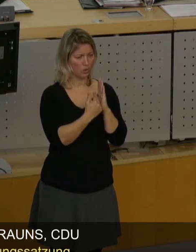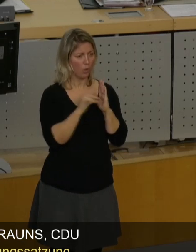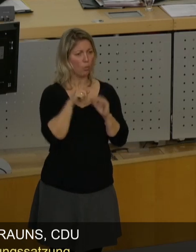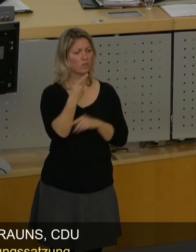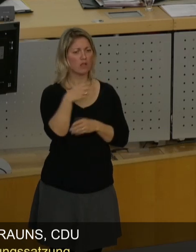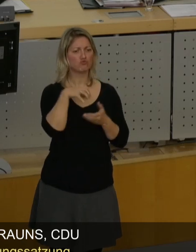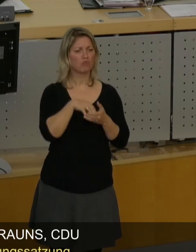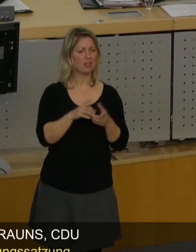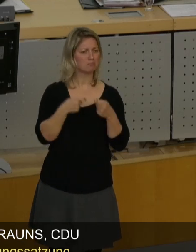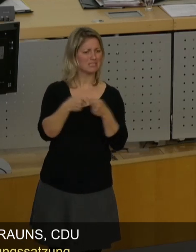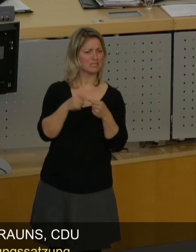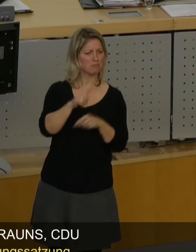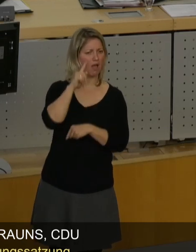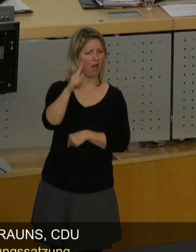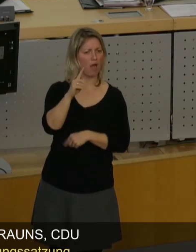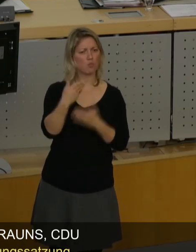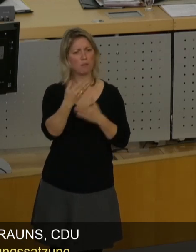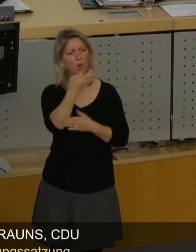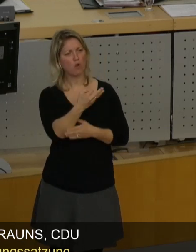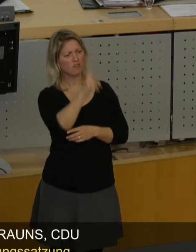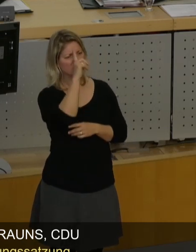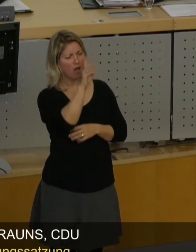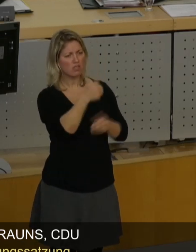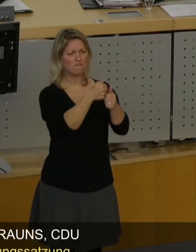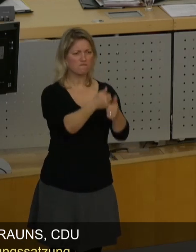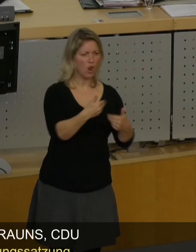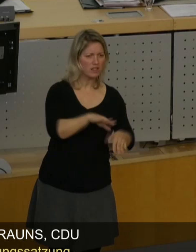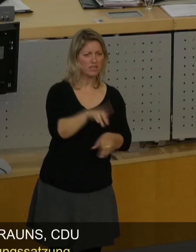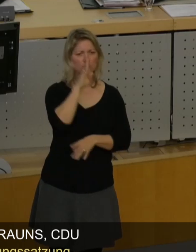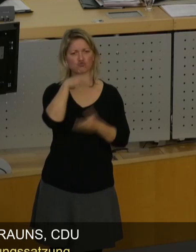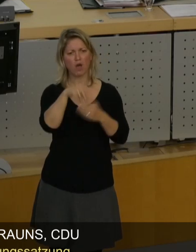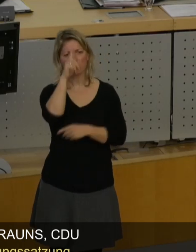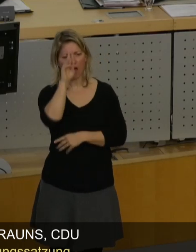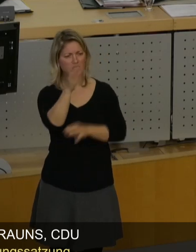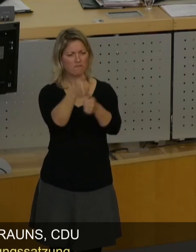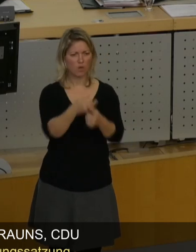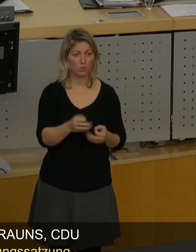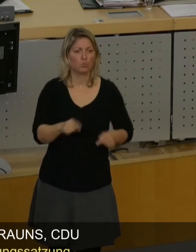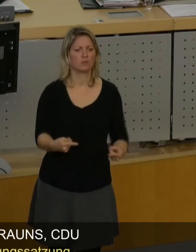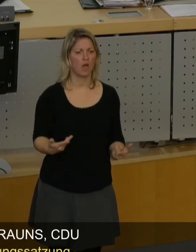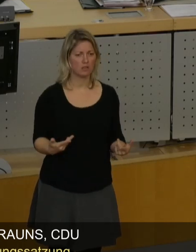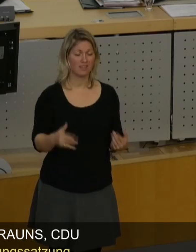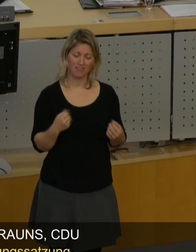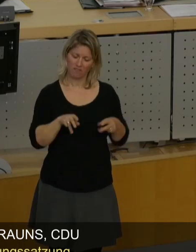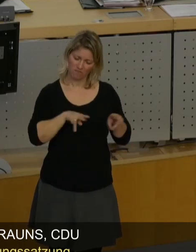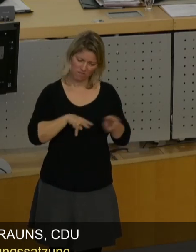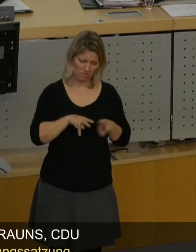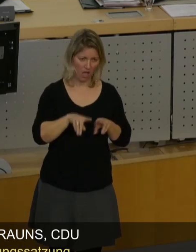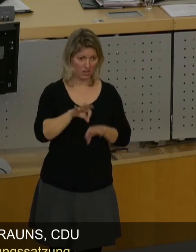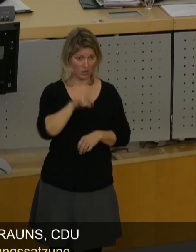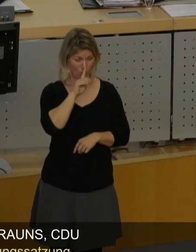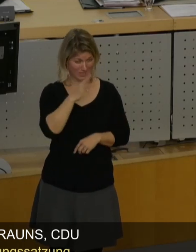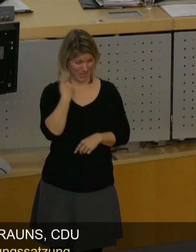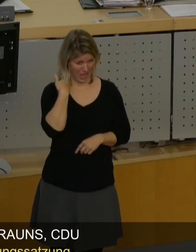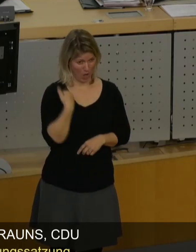Stadtbezirksbeirat oder der Ortschaftsrat nicht dran oder der Stadtrat. Und ich sage nochmal, ein Verfahren muss ich, wenn ich einen solchen